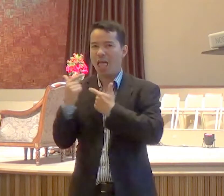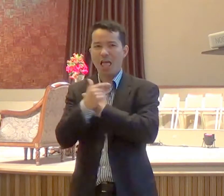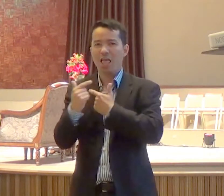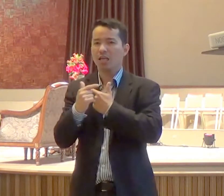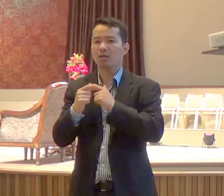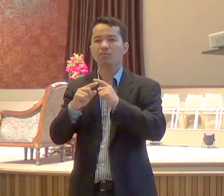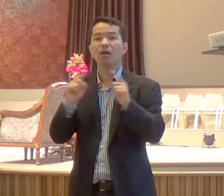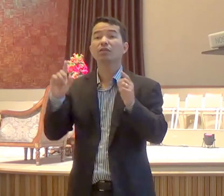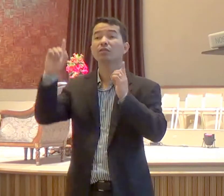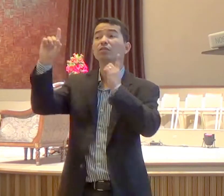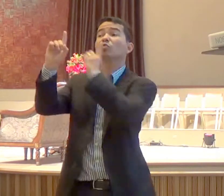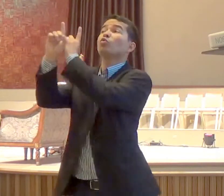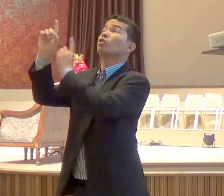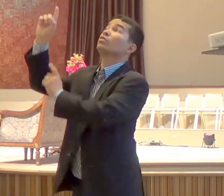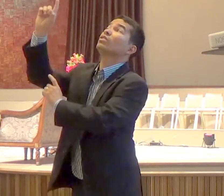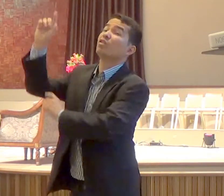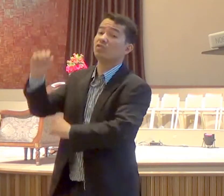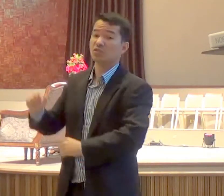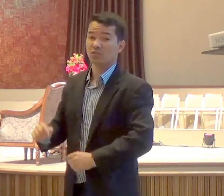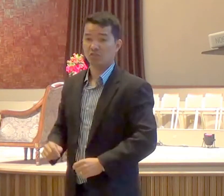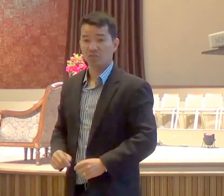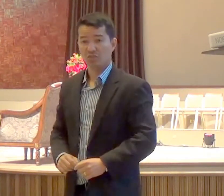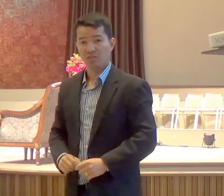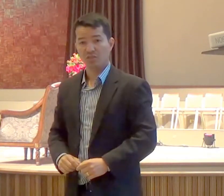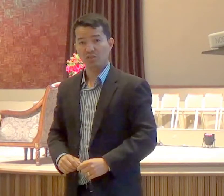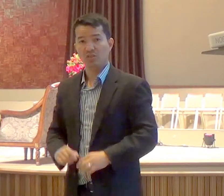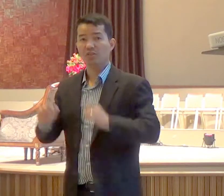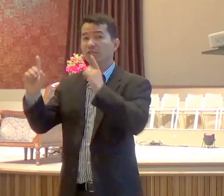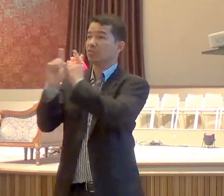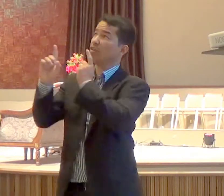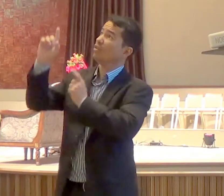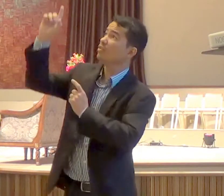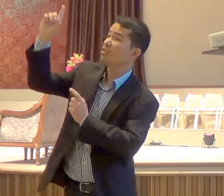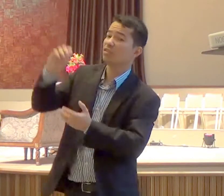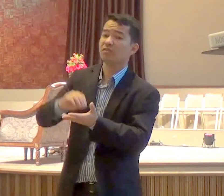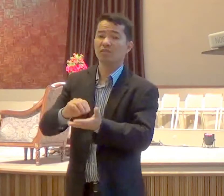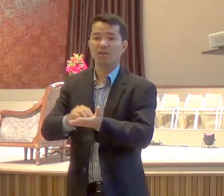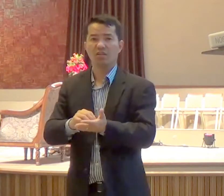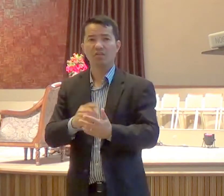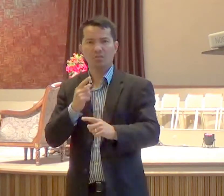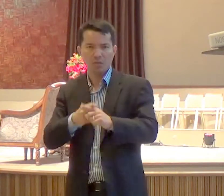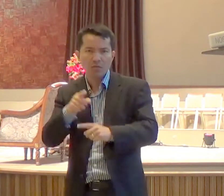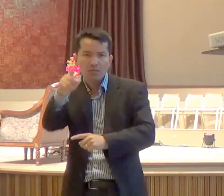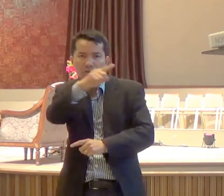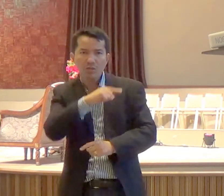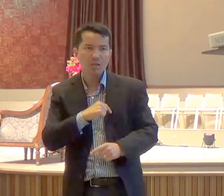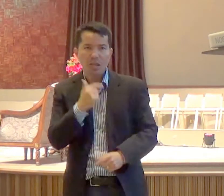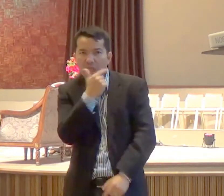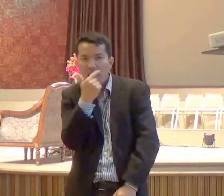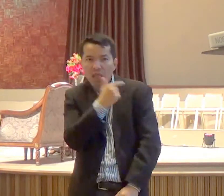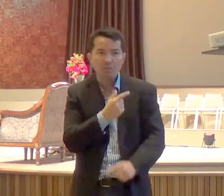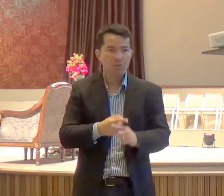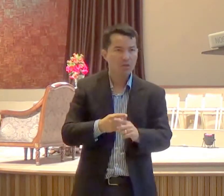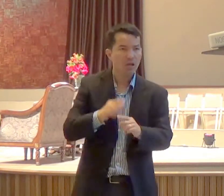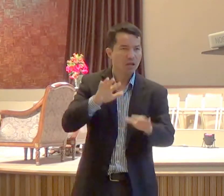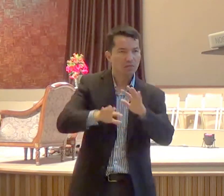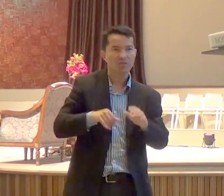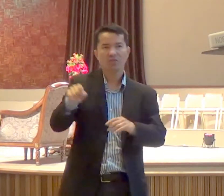rir é uma bênção, graças a Deus, mas isso não quer dizer que você esteja rindo porque a mensagem foi uma bênção, porque muitas vezes a mensagem que é uma